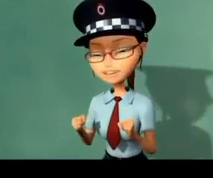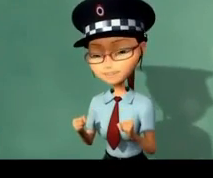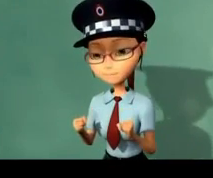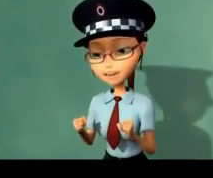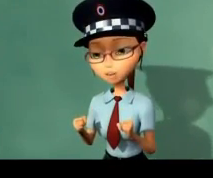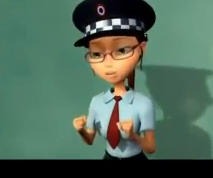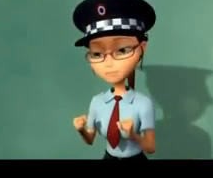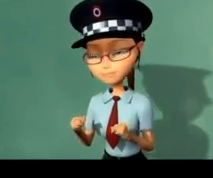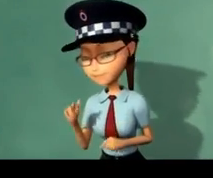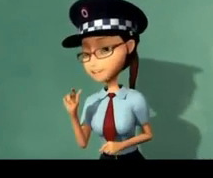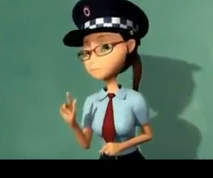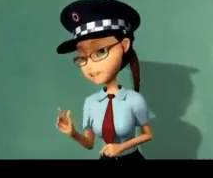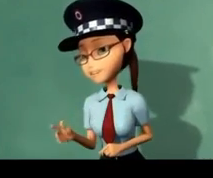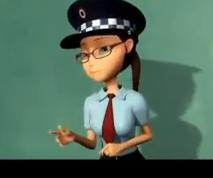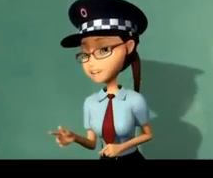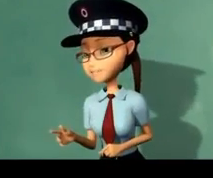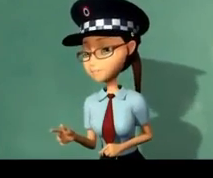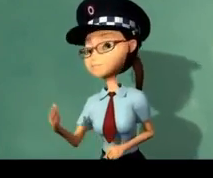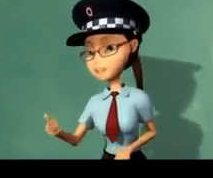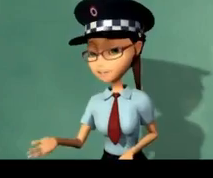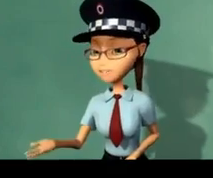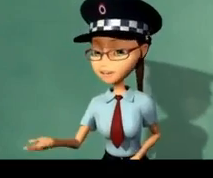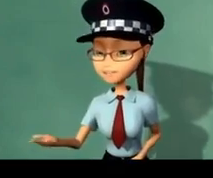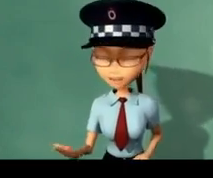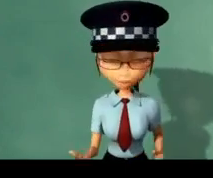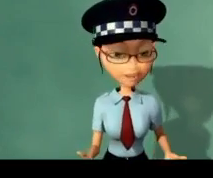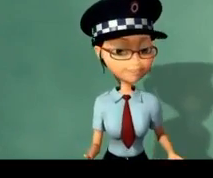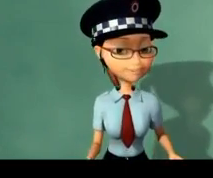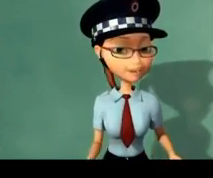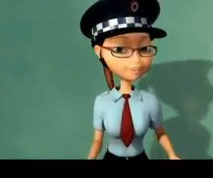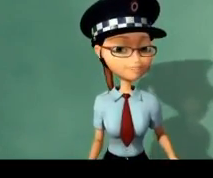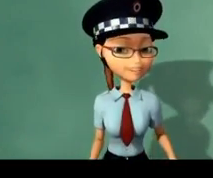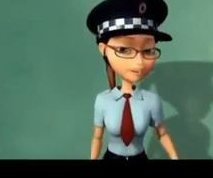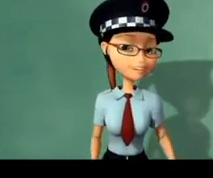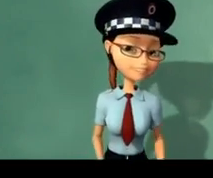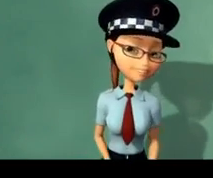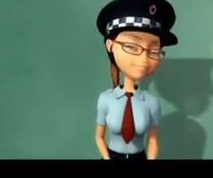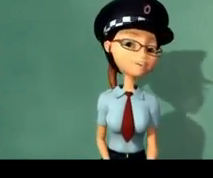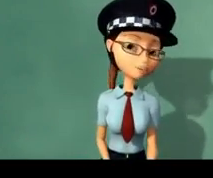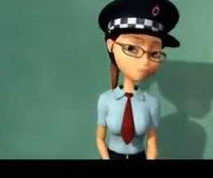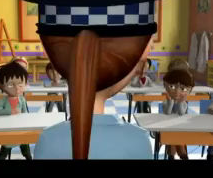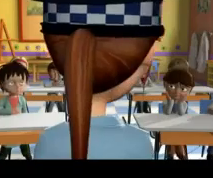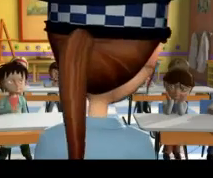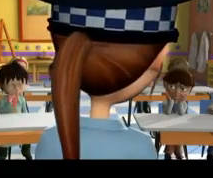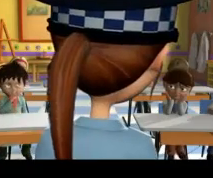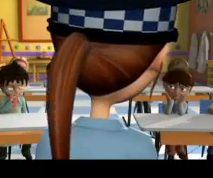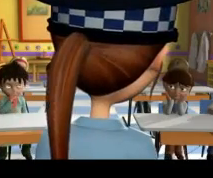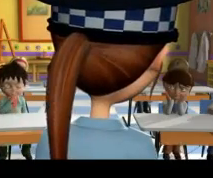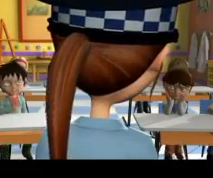por encima de todo, siempre, siempre, tenemos que hacer caso a las indicaciones de los agentes de tráfico.